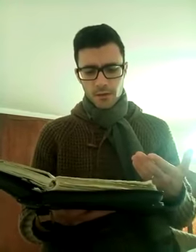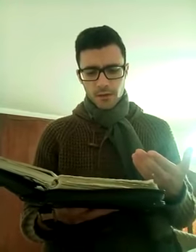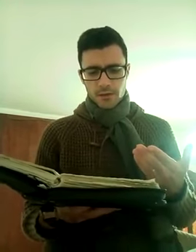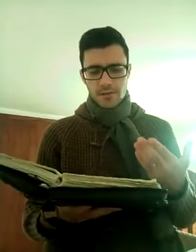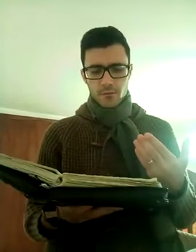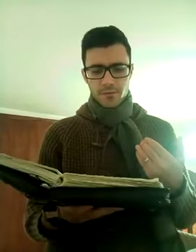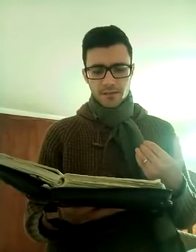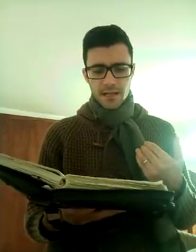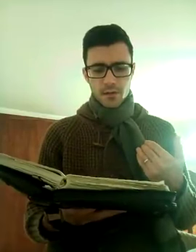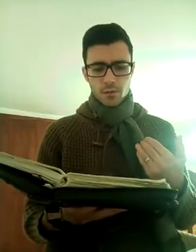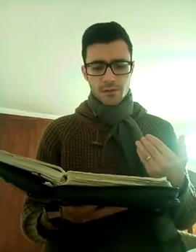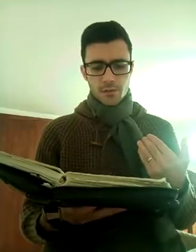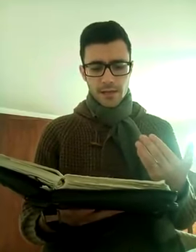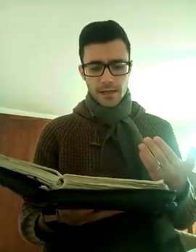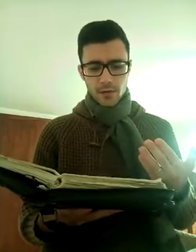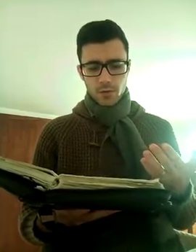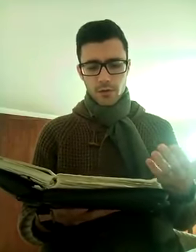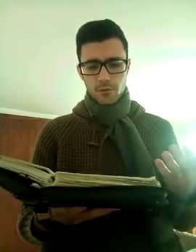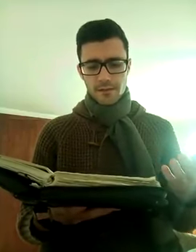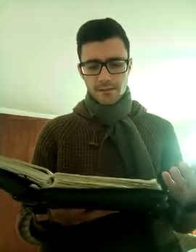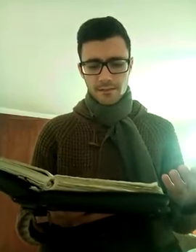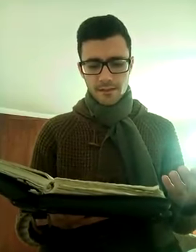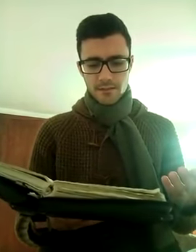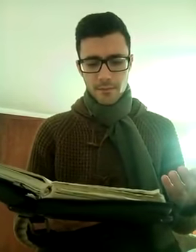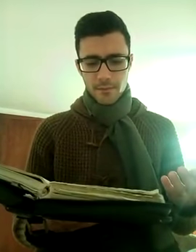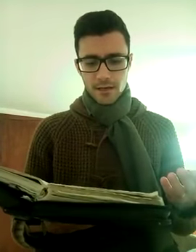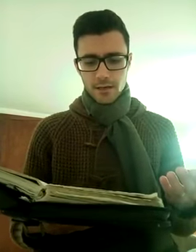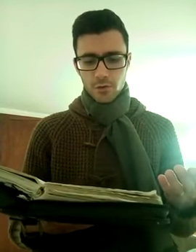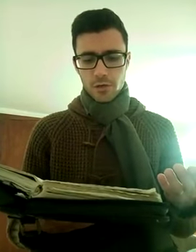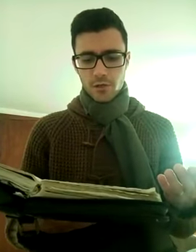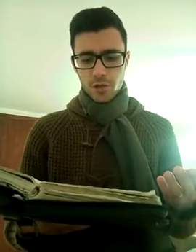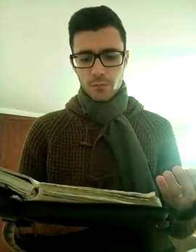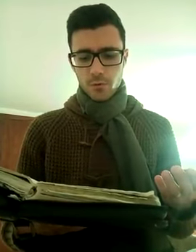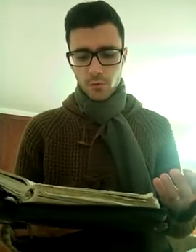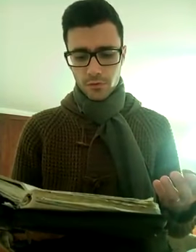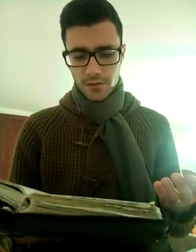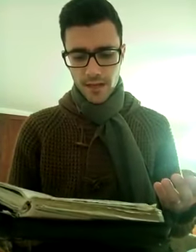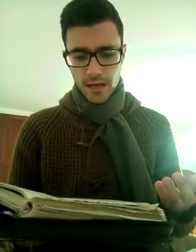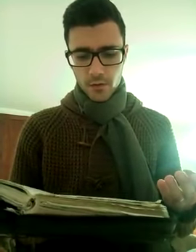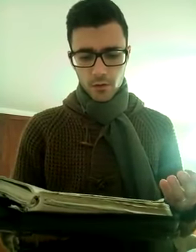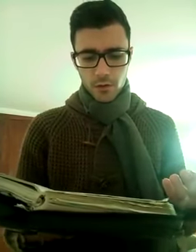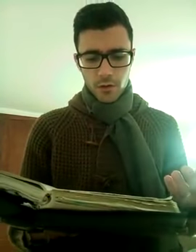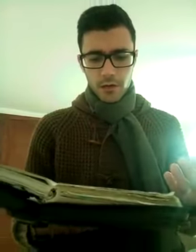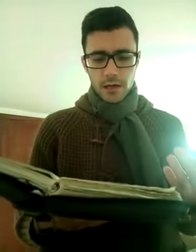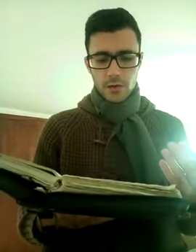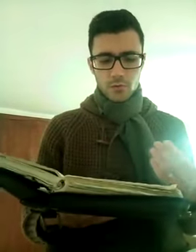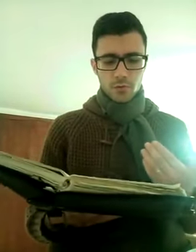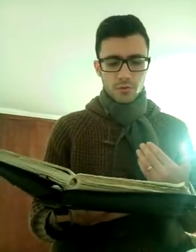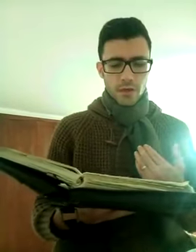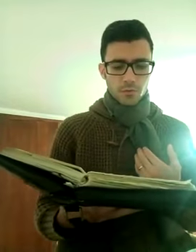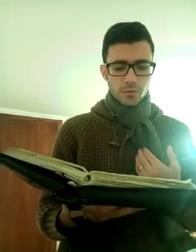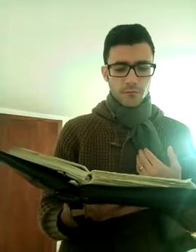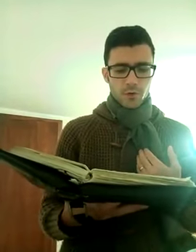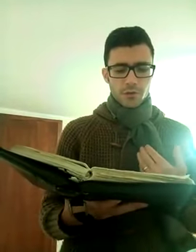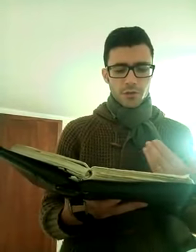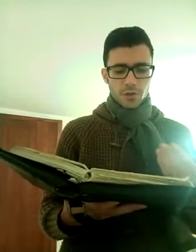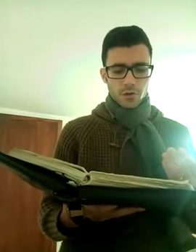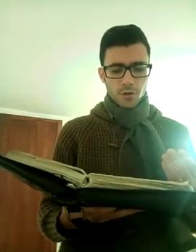Se un fratello o una sorella non hanno vestiti e mancano del cibo quotidiano e uno di voi dice loro,